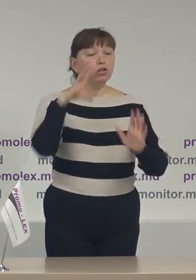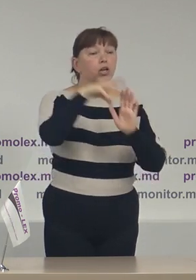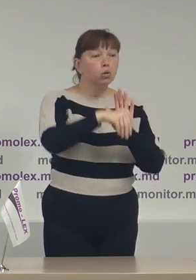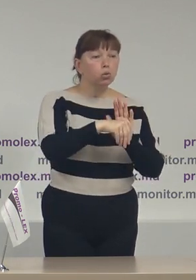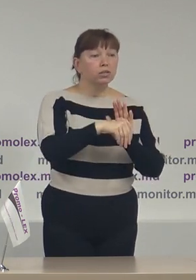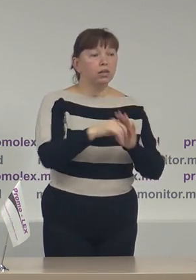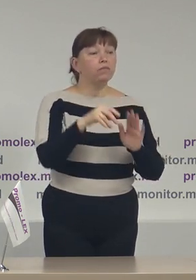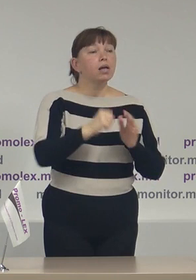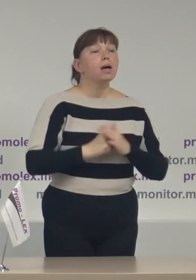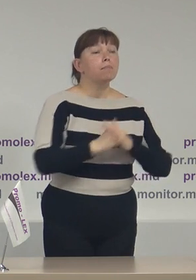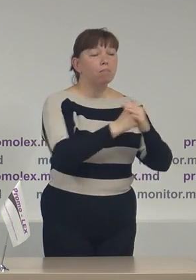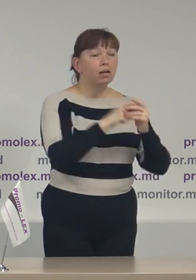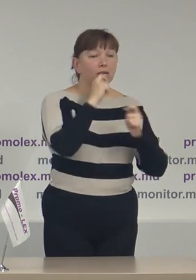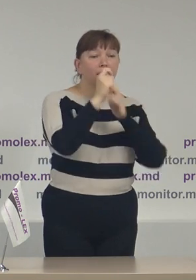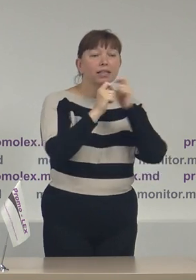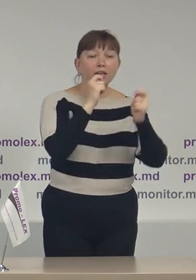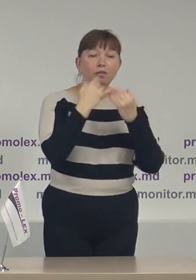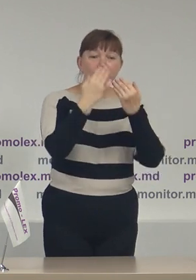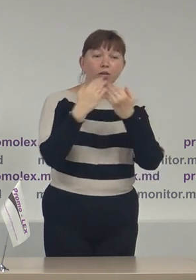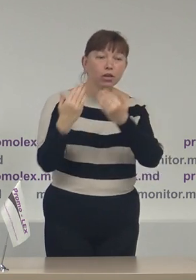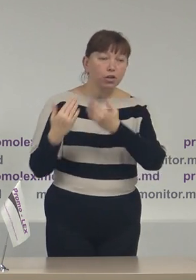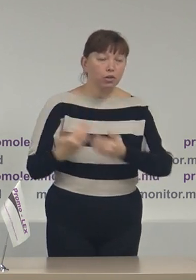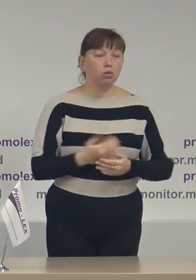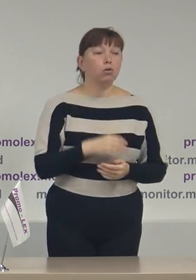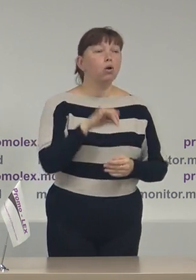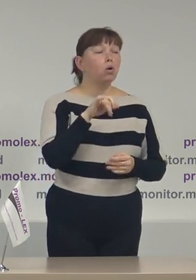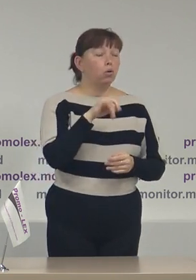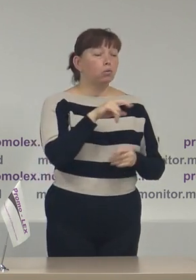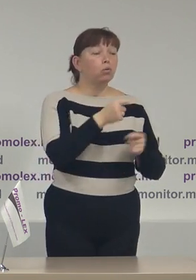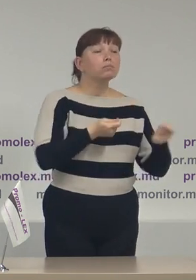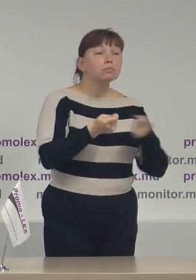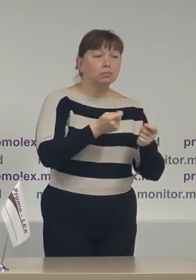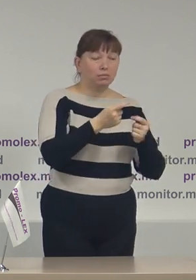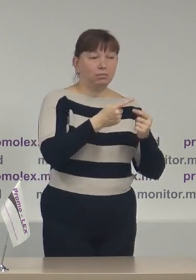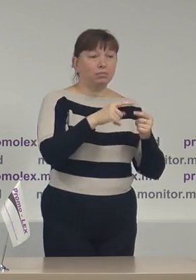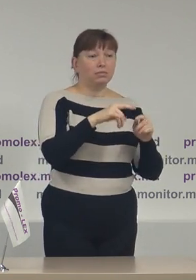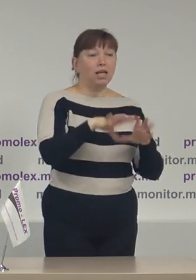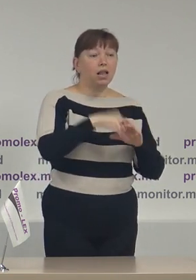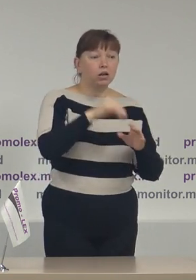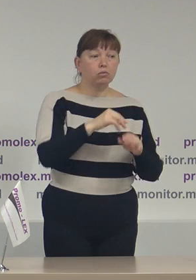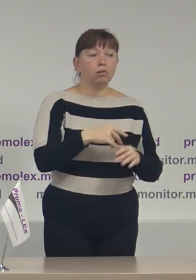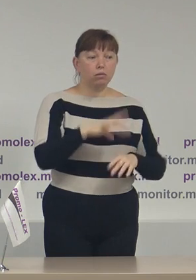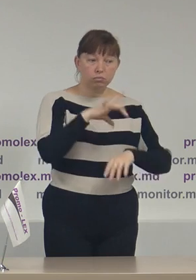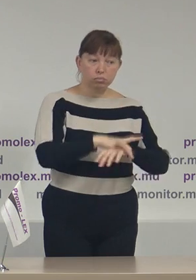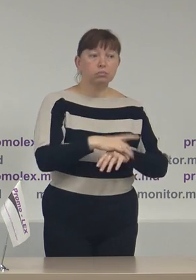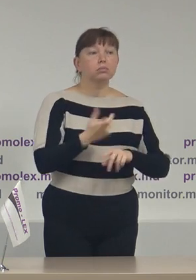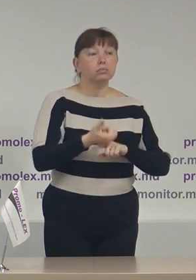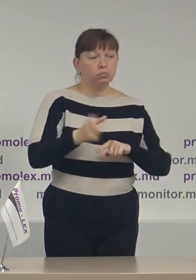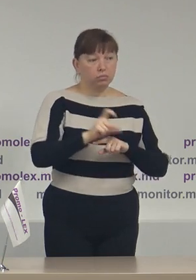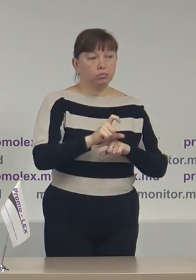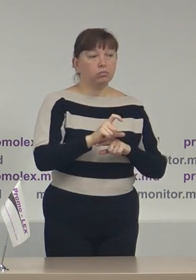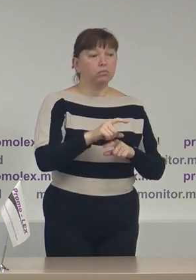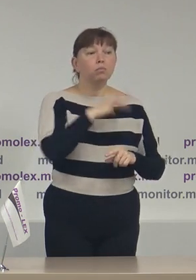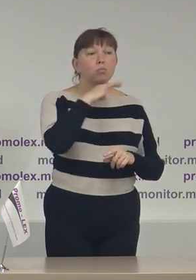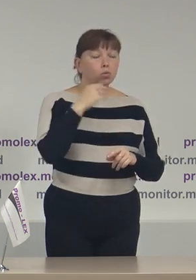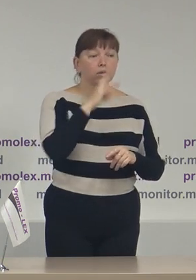în bază interviurilor cu registratorii și funcționarii electorali atestă totuși un număr destul de sporit de